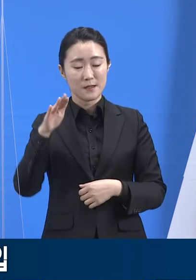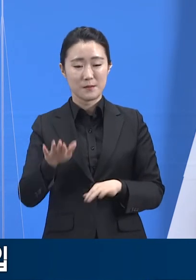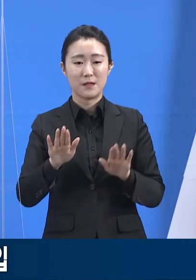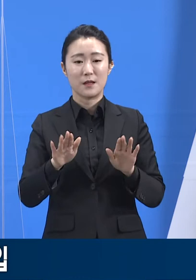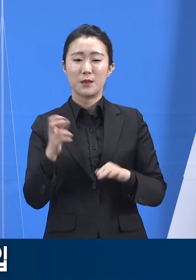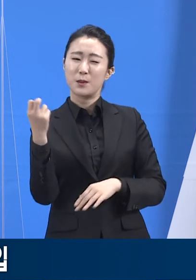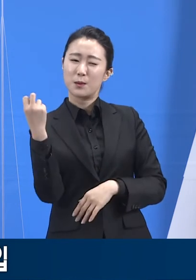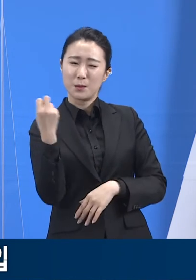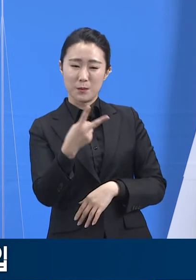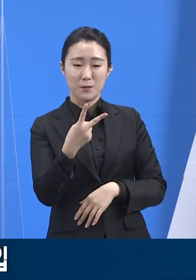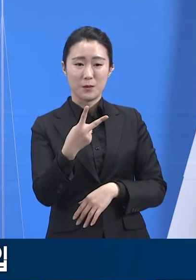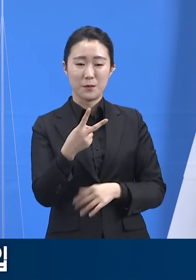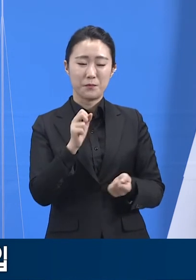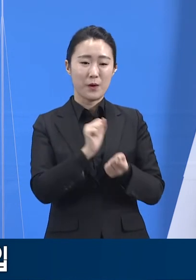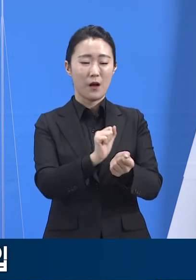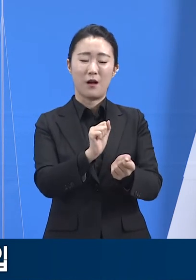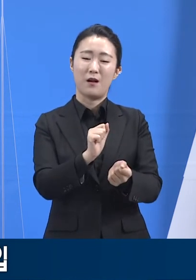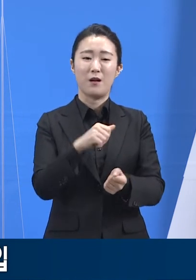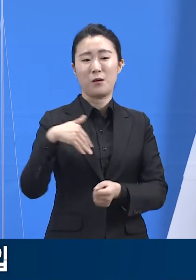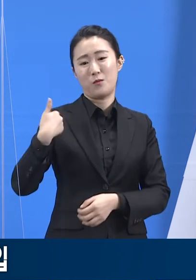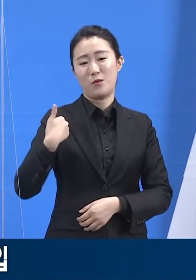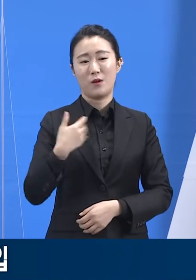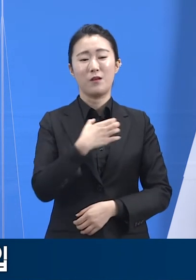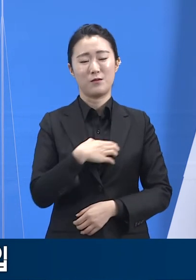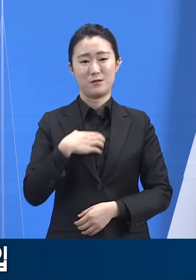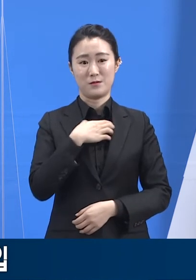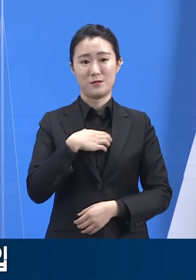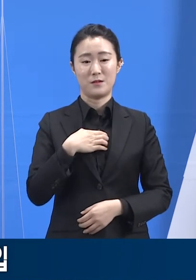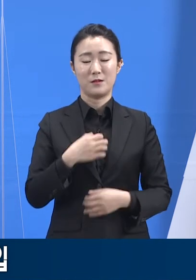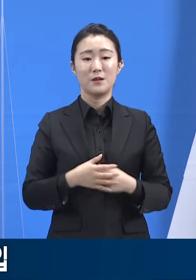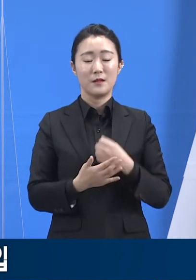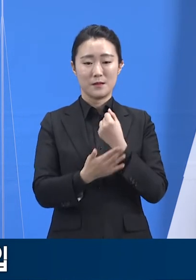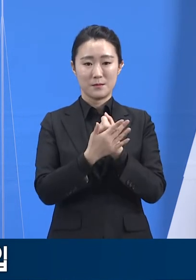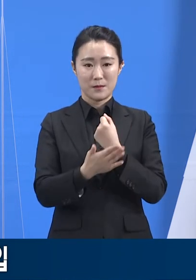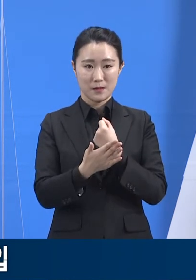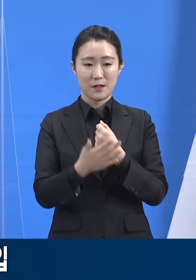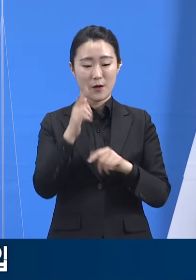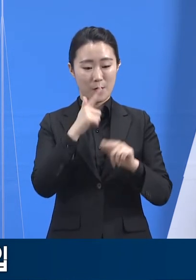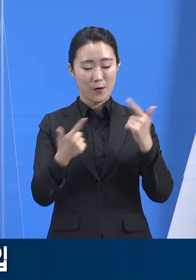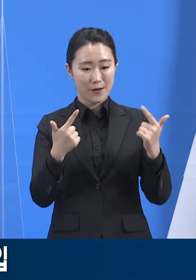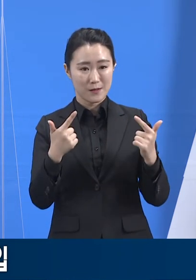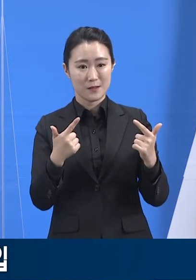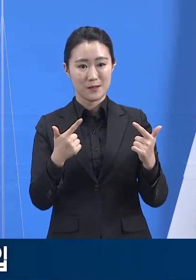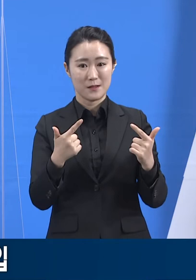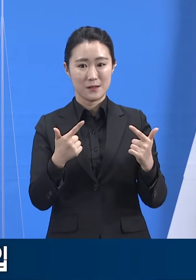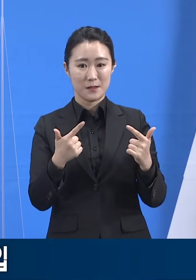도는 정확한 개념 원리 속에서 감염 취약시설 보호 대응 체계를 강화해 나가겠습니다.